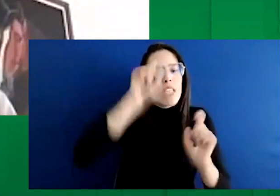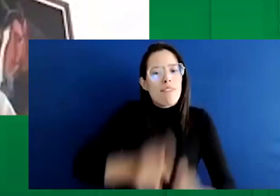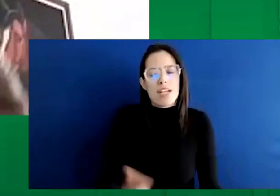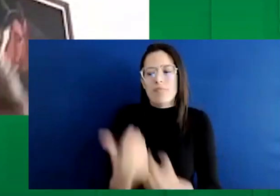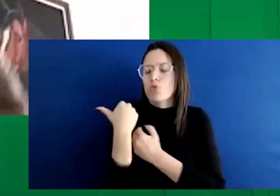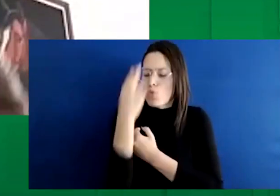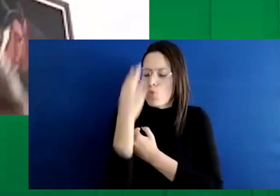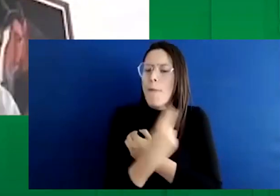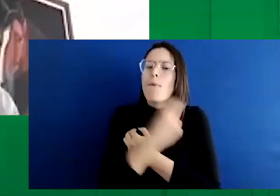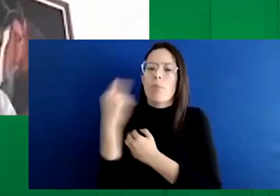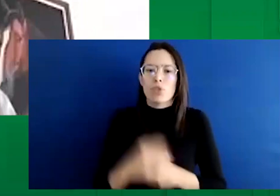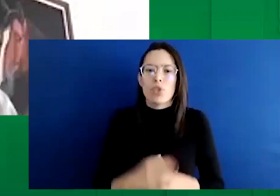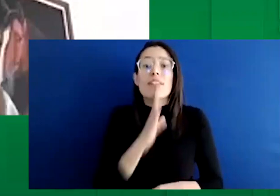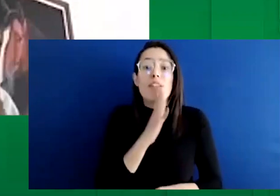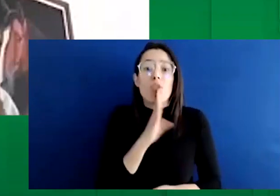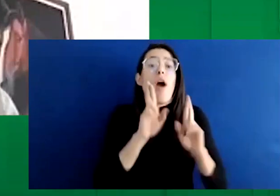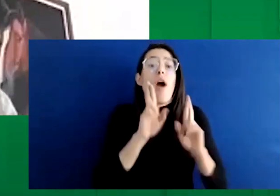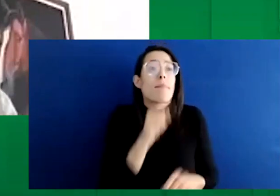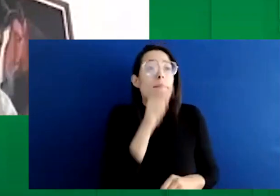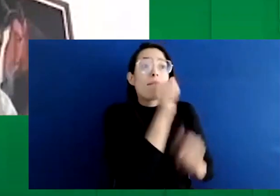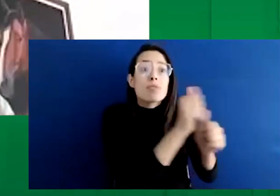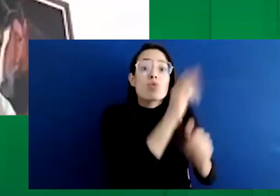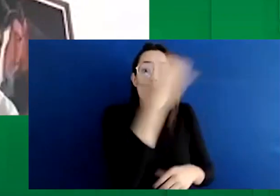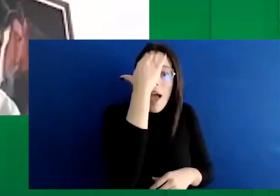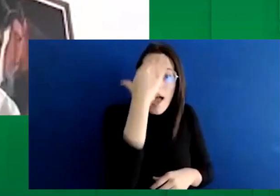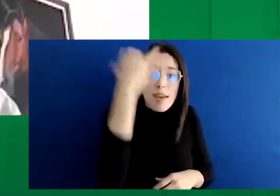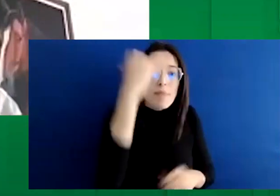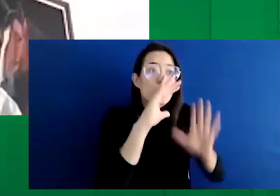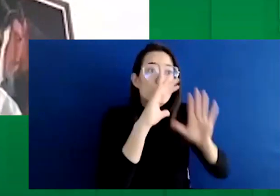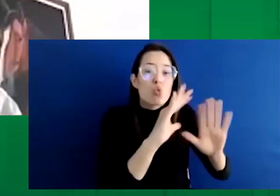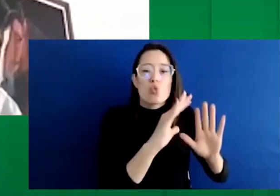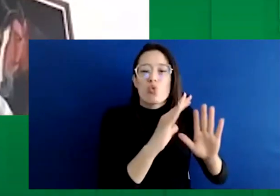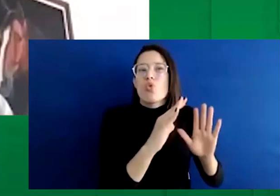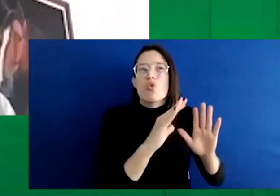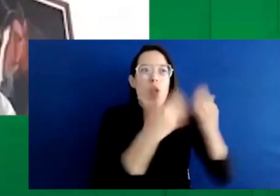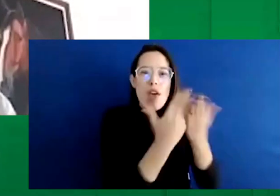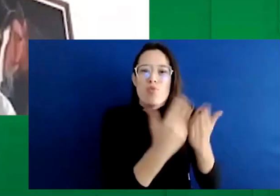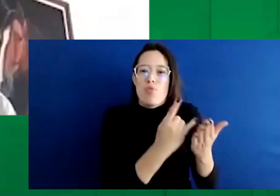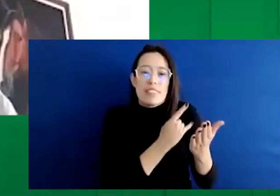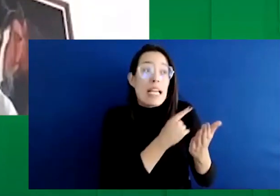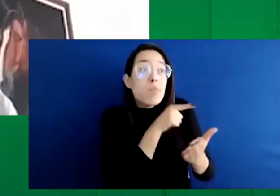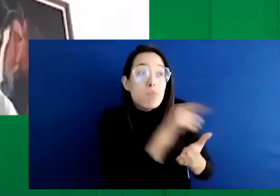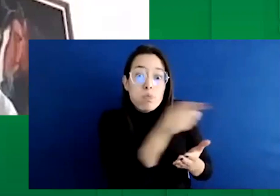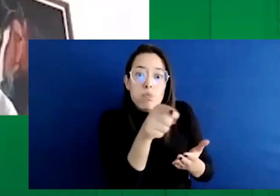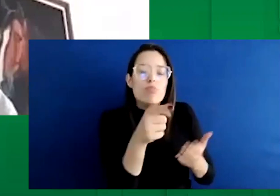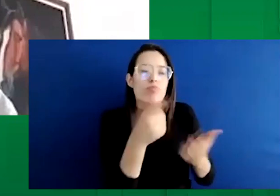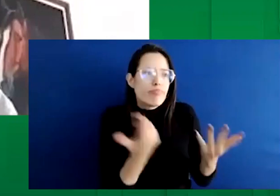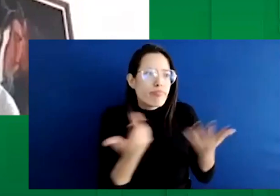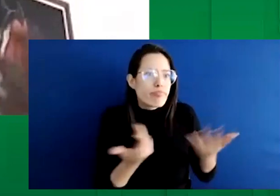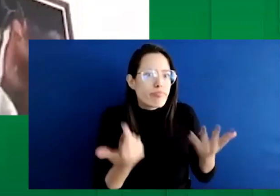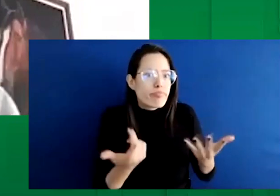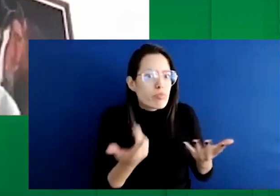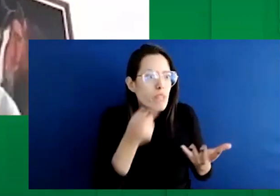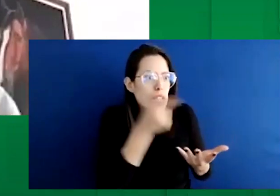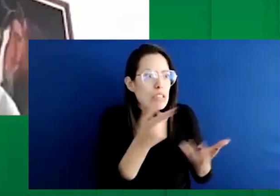debería ser desde la misma academia, desde la misma academia debería de establecerse que toda